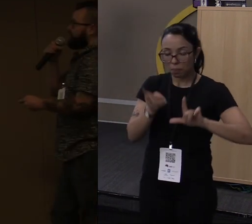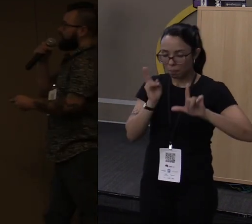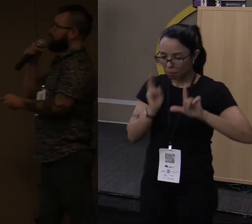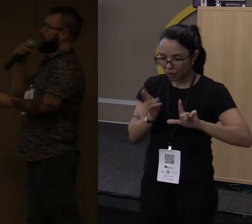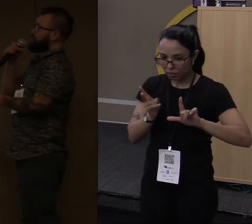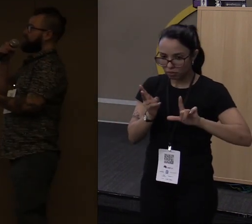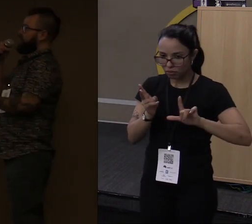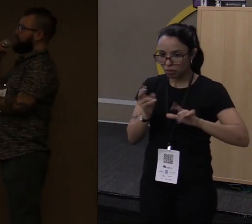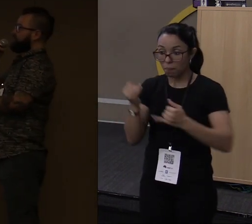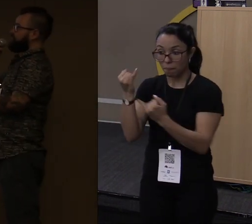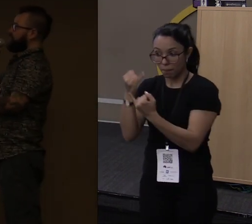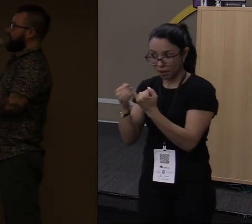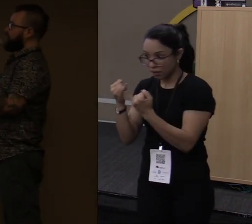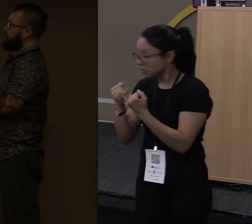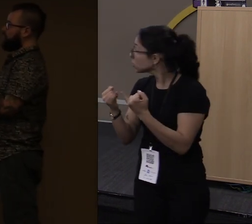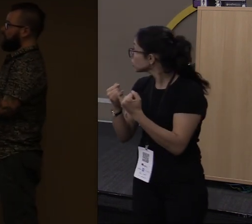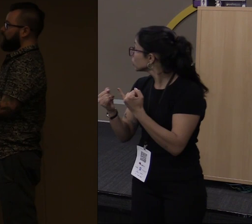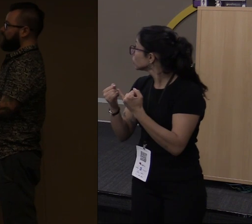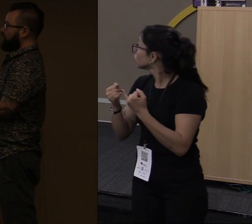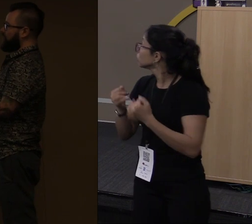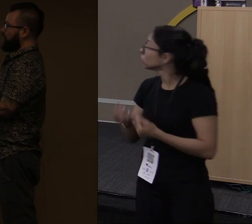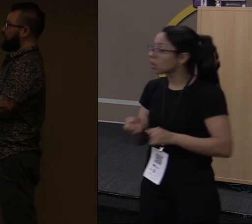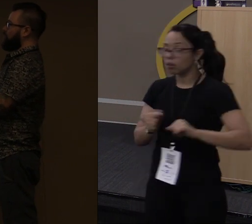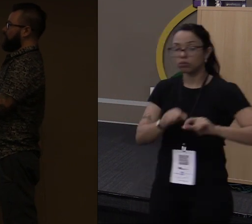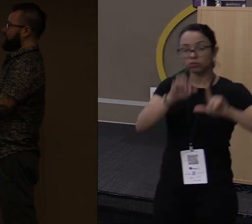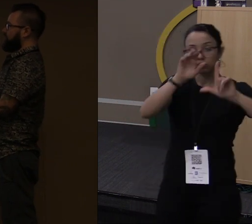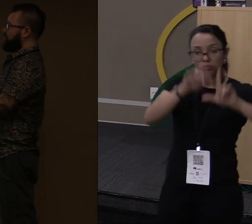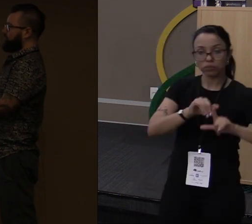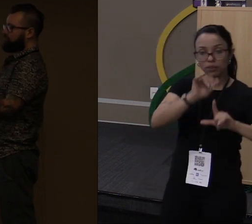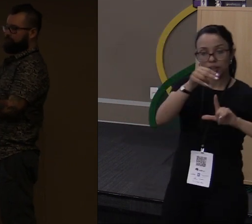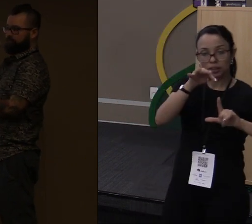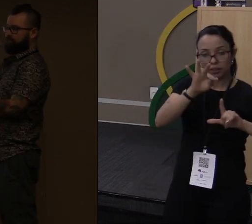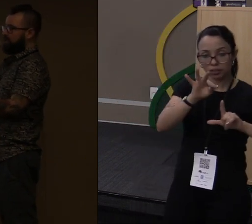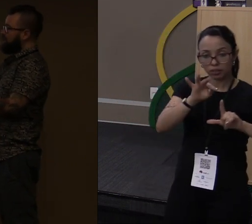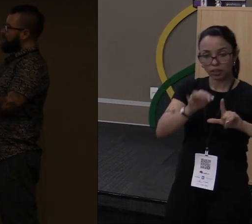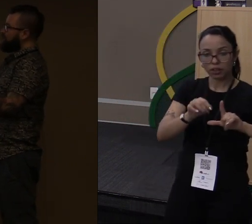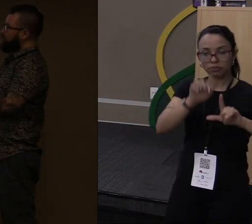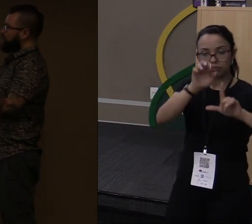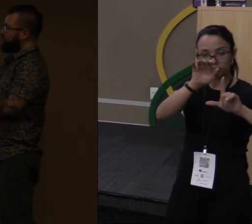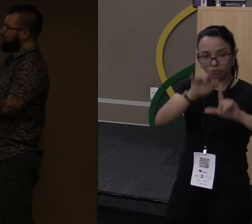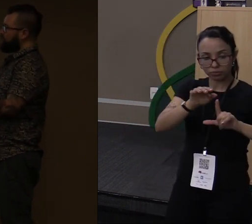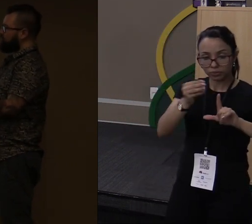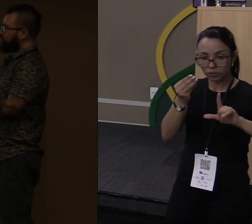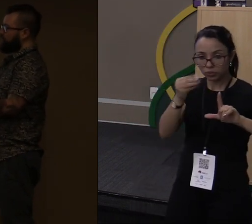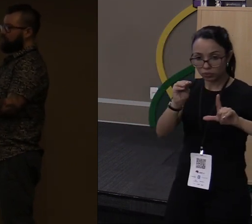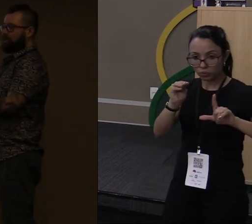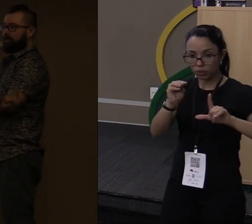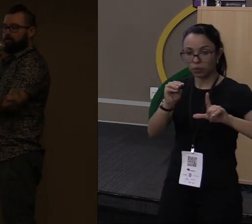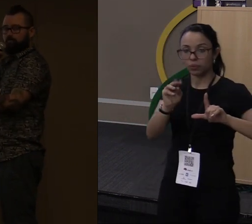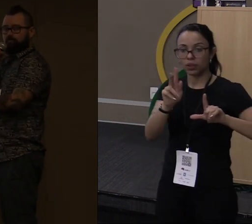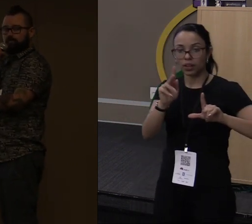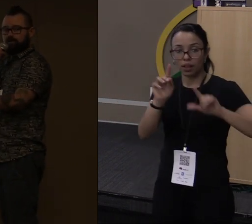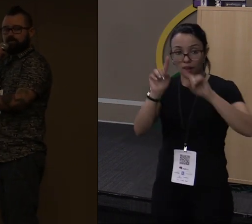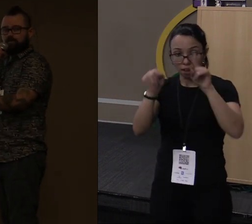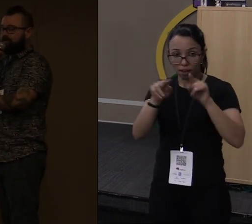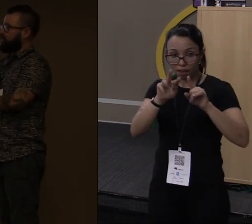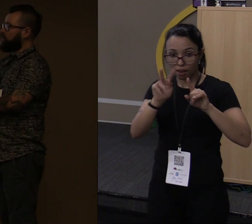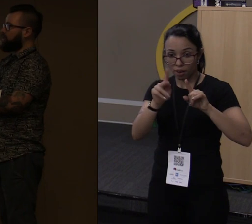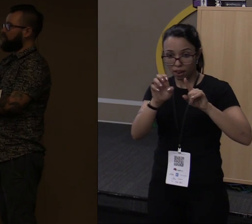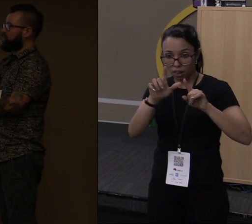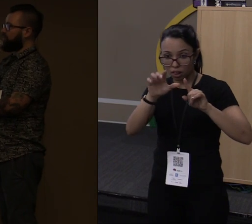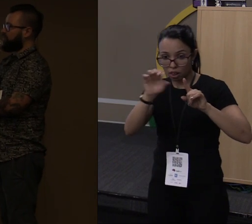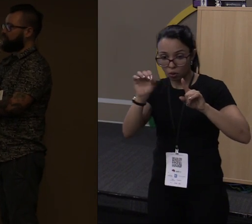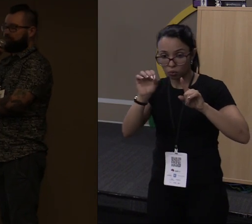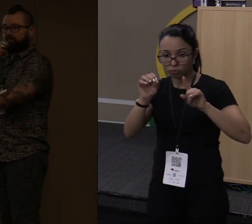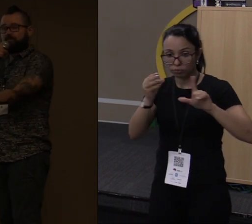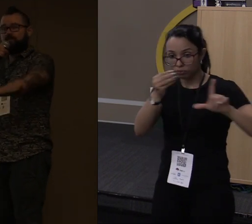Eu crio o HashMap, eu incluo um Hello Word lá dentro e eu mando isso para um canal. Então, isso aqui